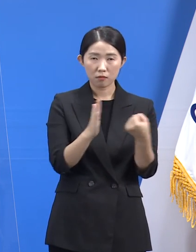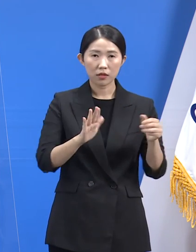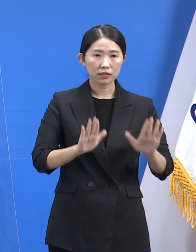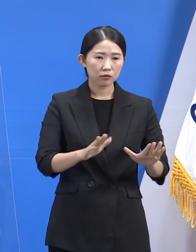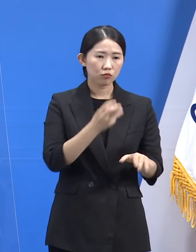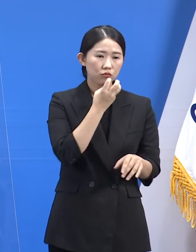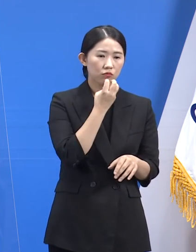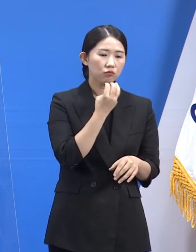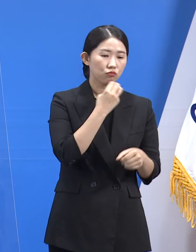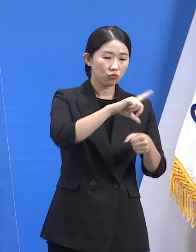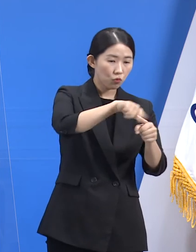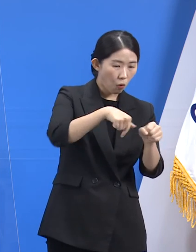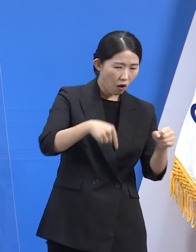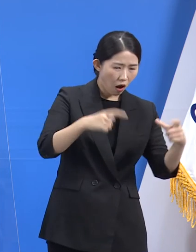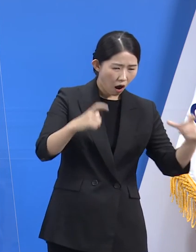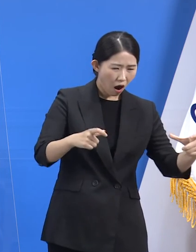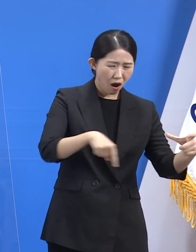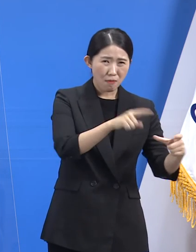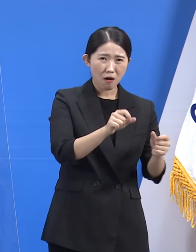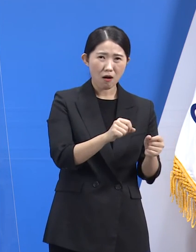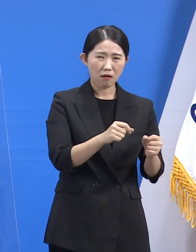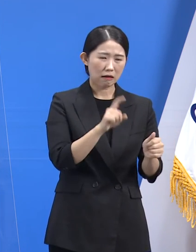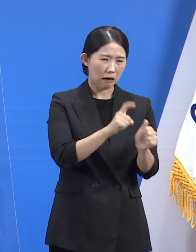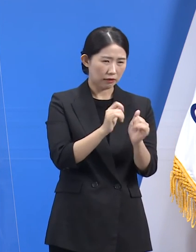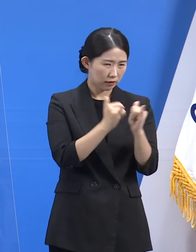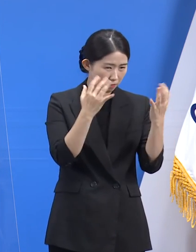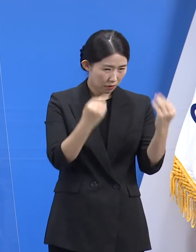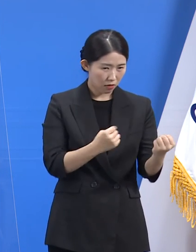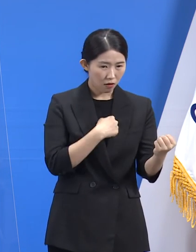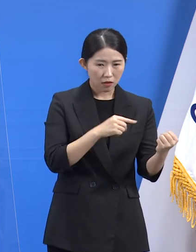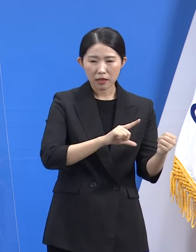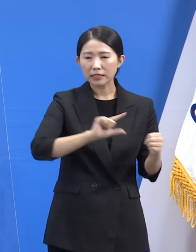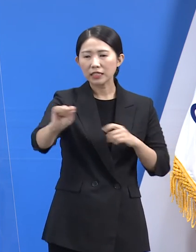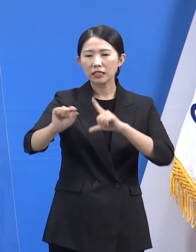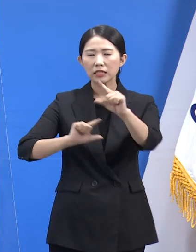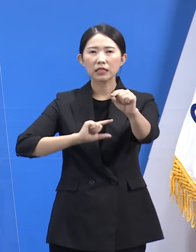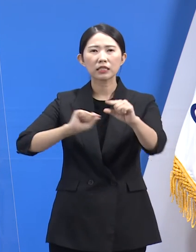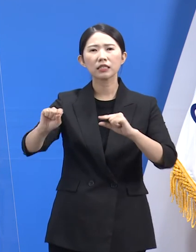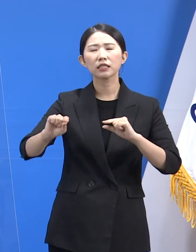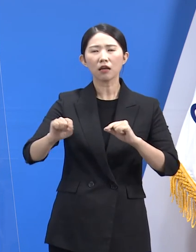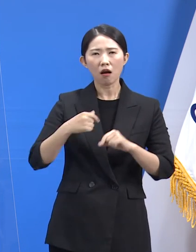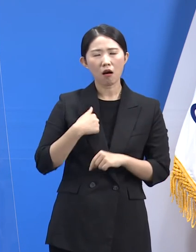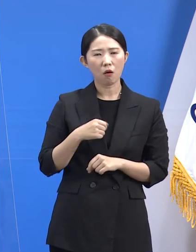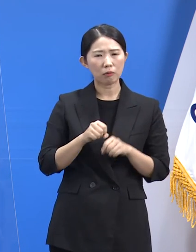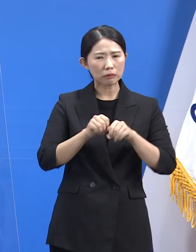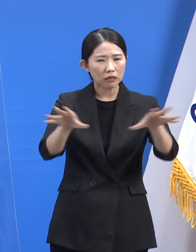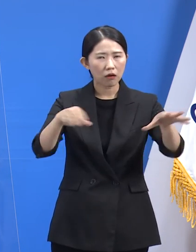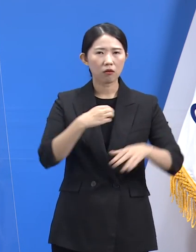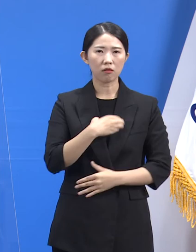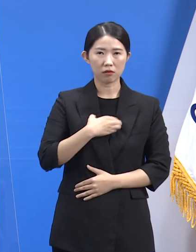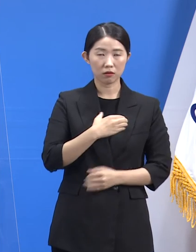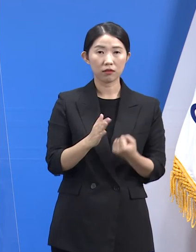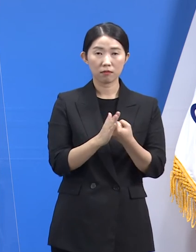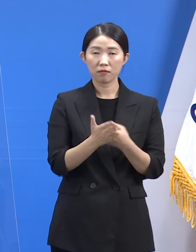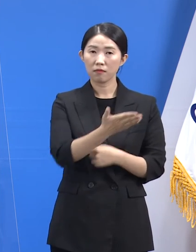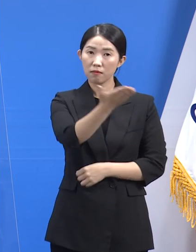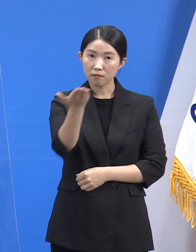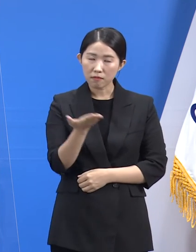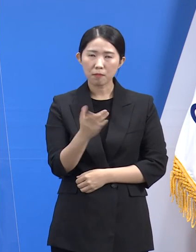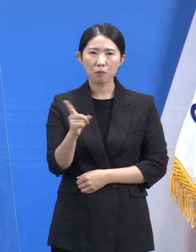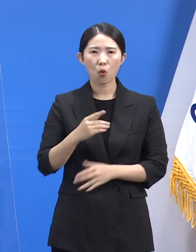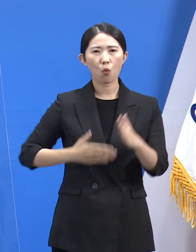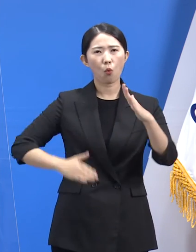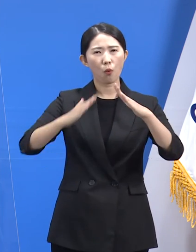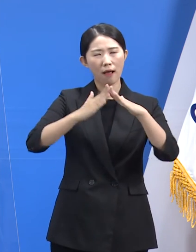비수도권으로 확산 우려가 제기되고 있습니다. 봄인 여러분들께서는 가급적 고향 방문을 자제해 주시기 바라며